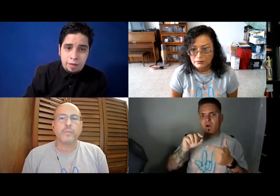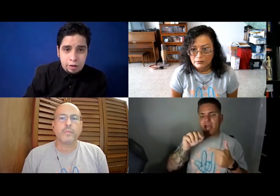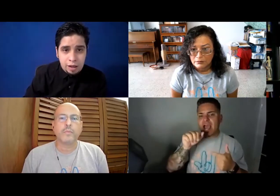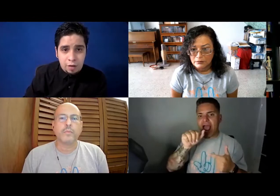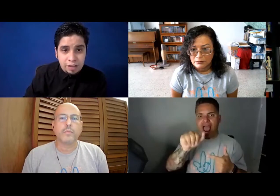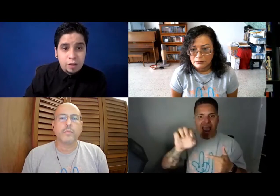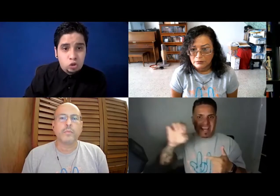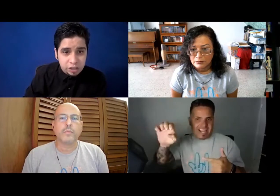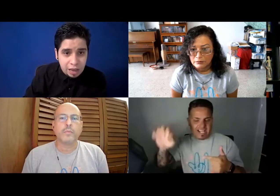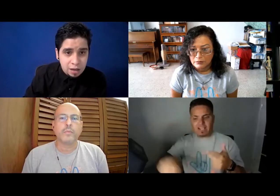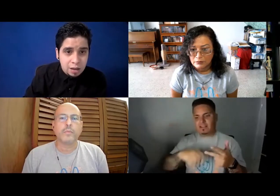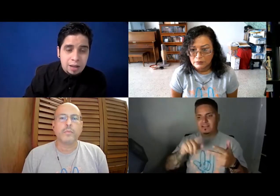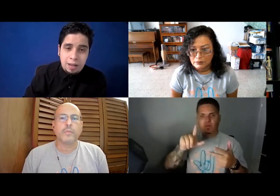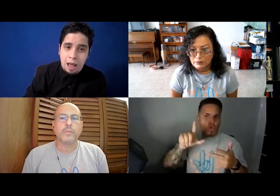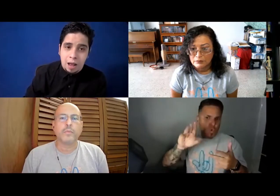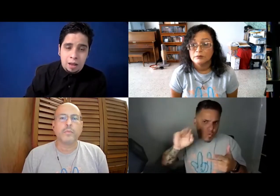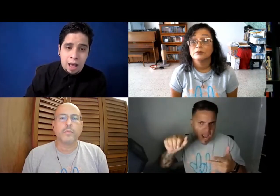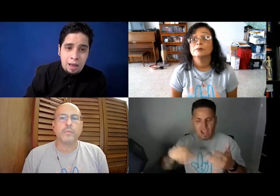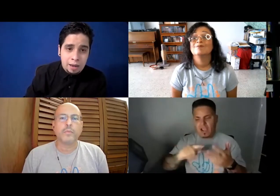la Finanía del Seguro Social, la AE,